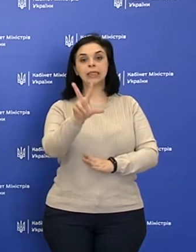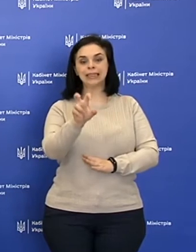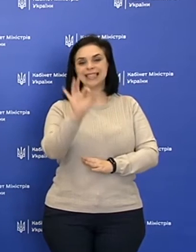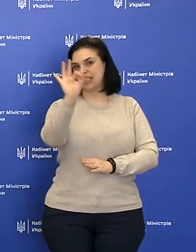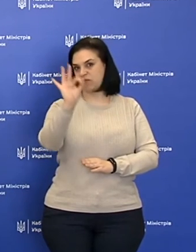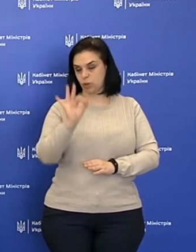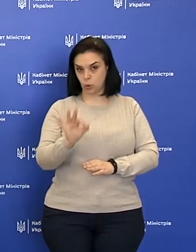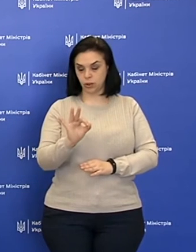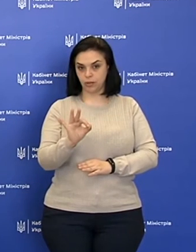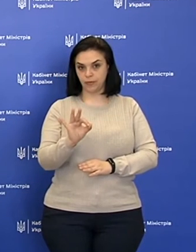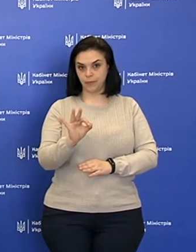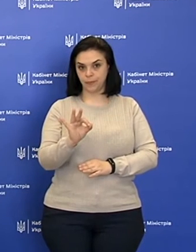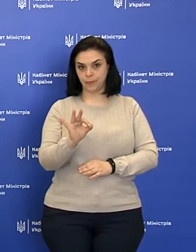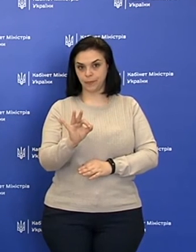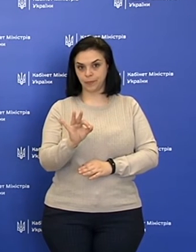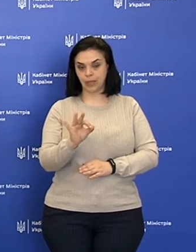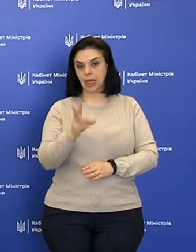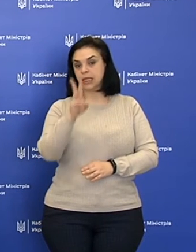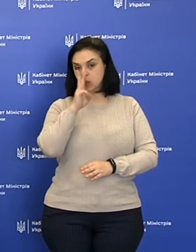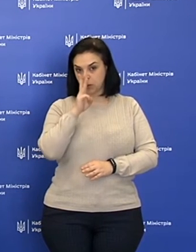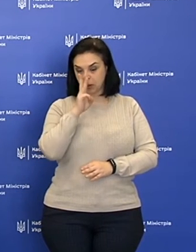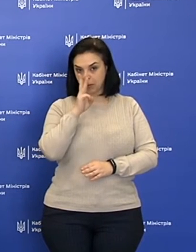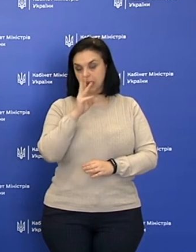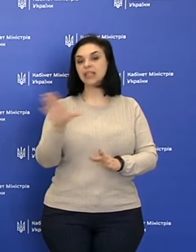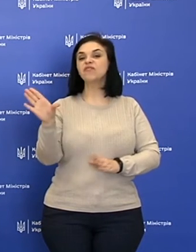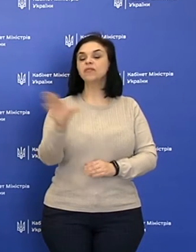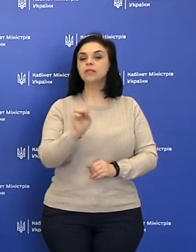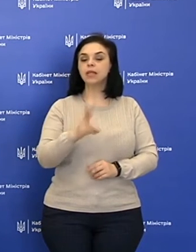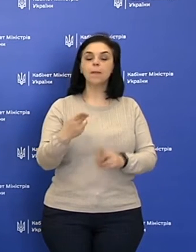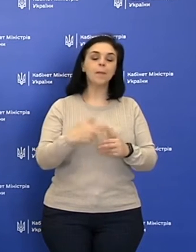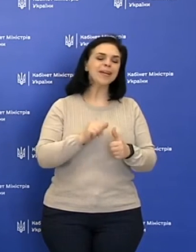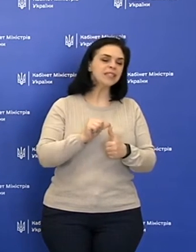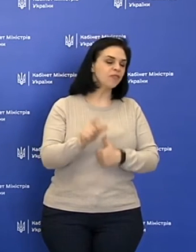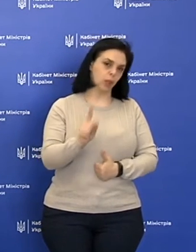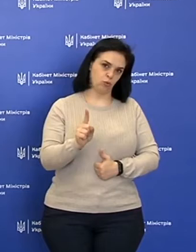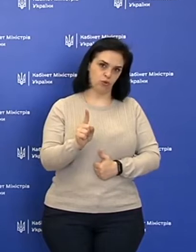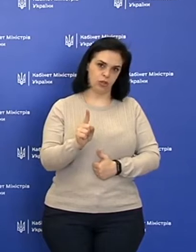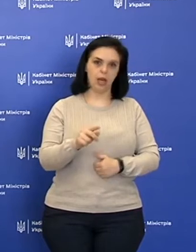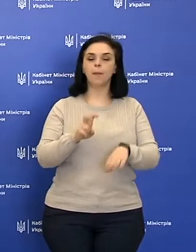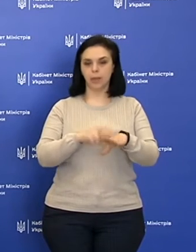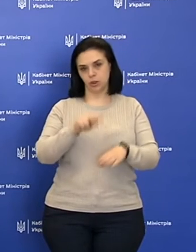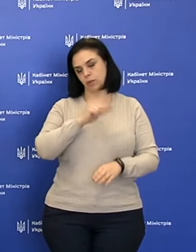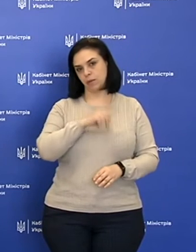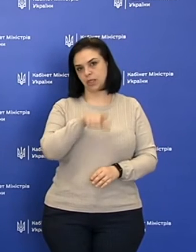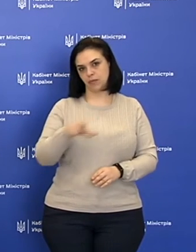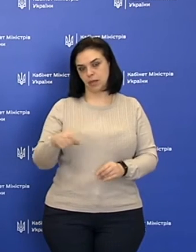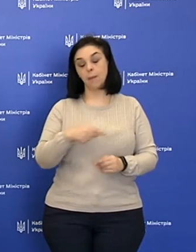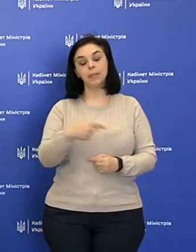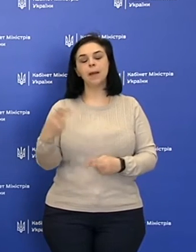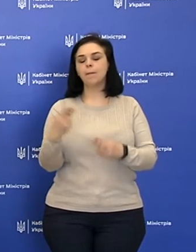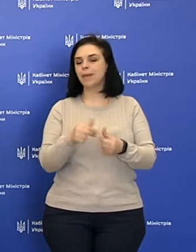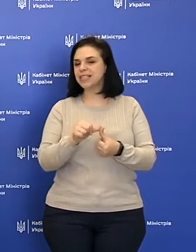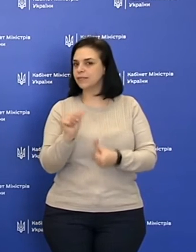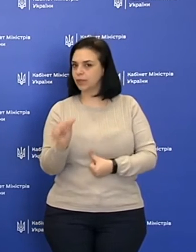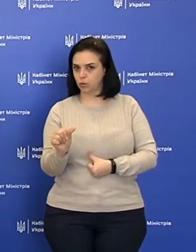% заробітної плати всім, без виключення. Медичним працівникам підкреслюють,